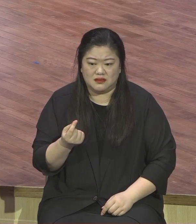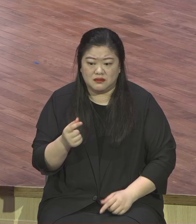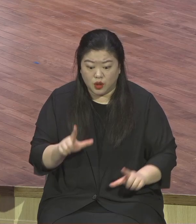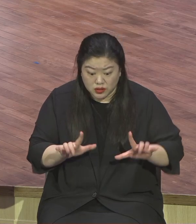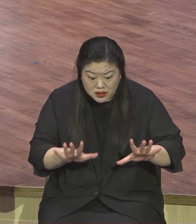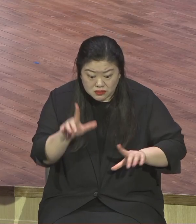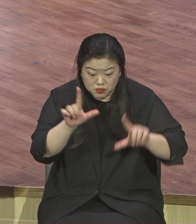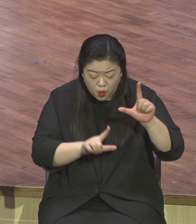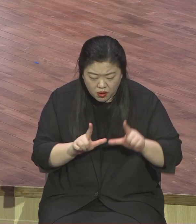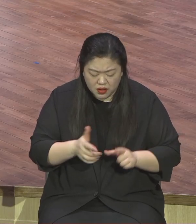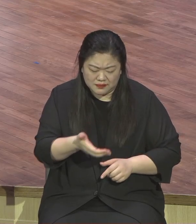모습입니다.